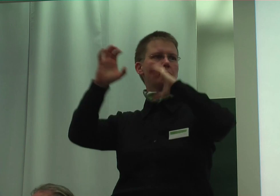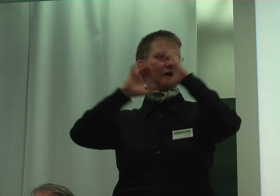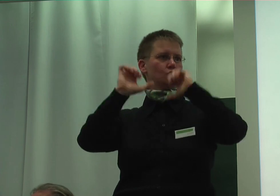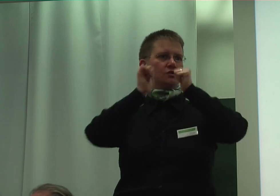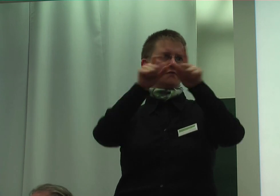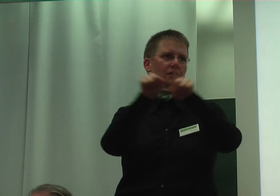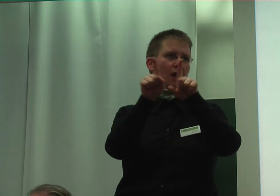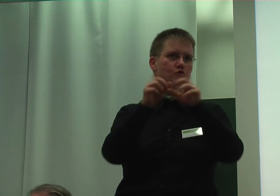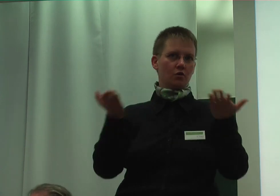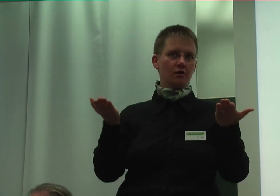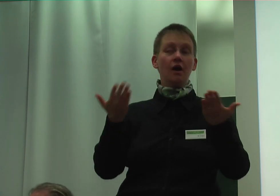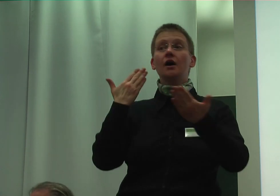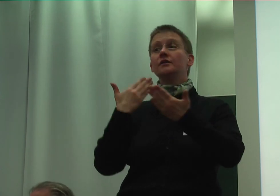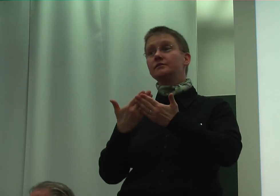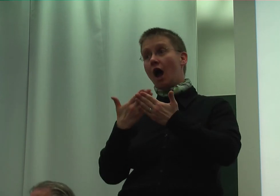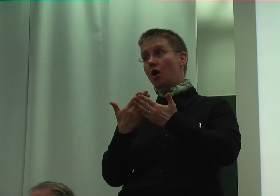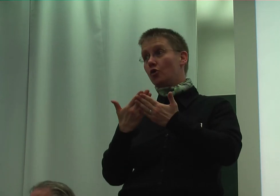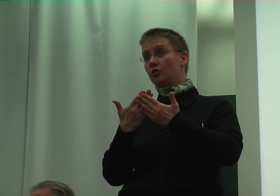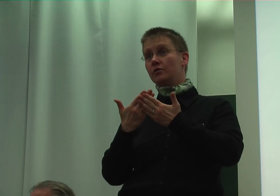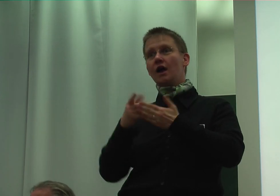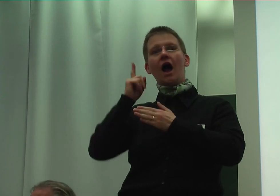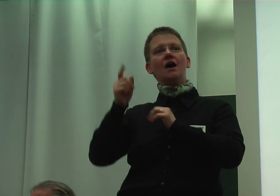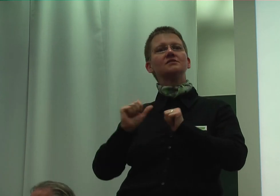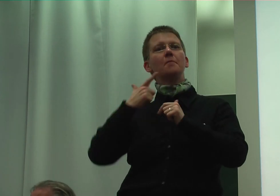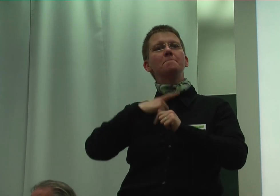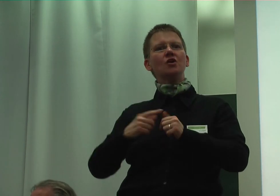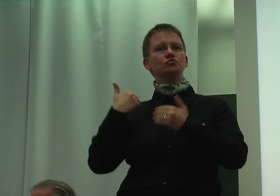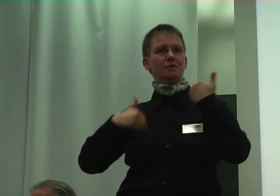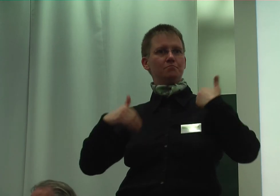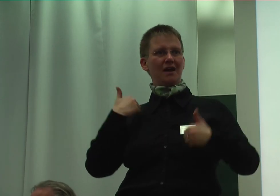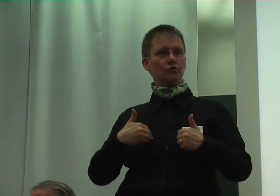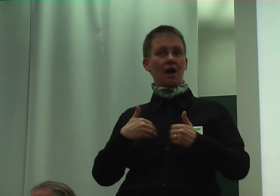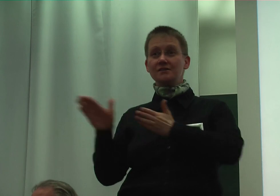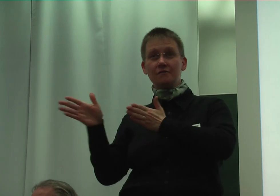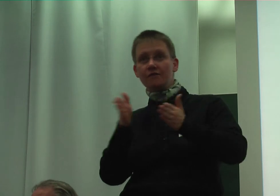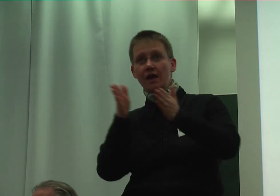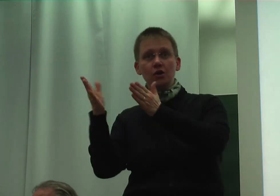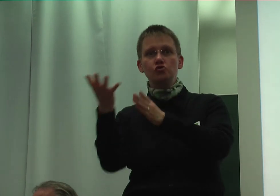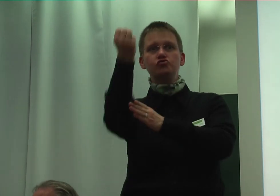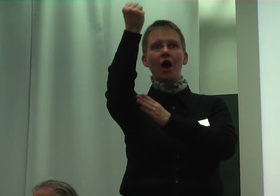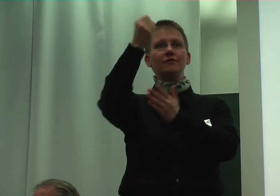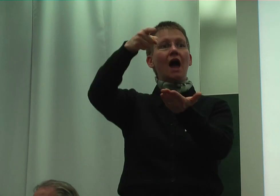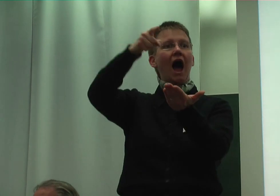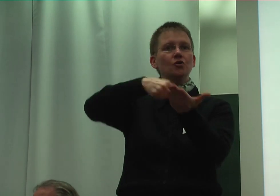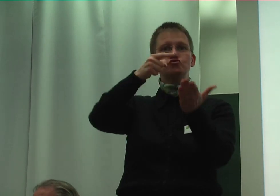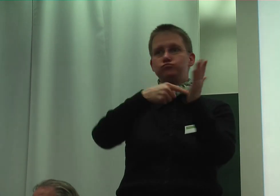Deshalb ist er beschrieben, für Menschen mit Behinderung, sobald wir wegen der Schaffung eines Anspruchs auf ein